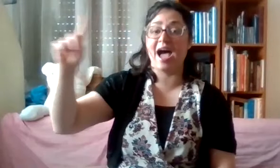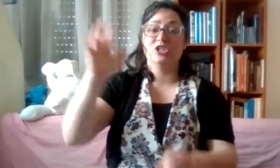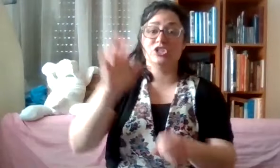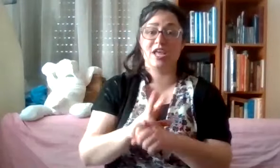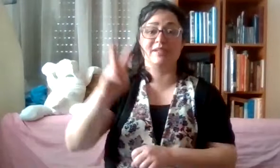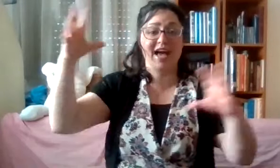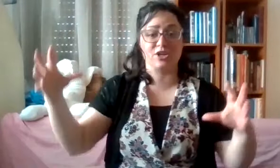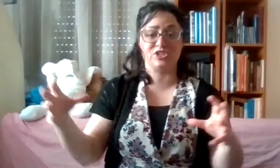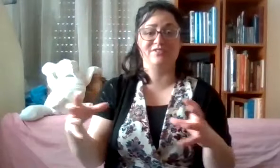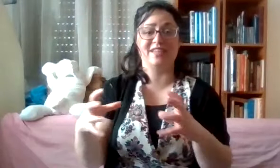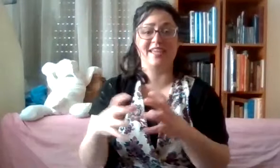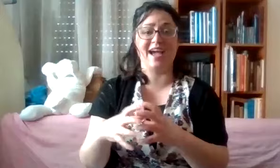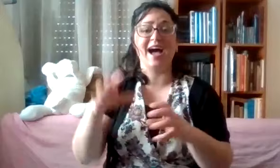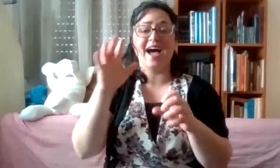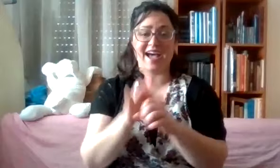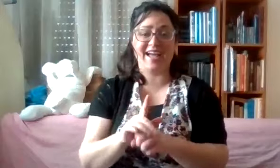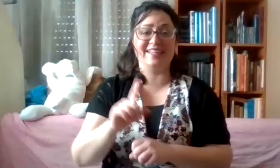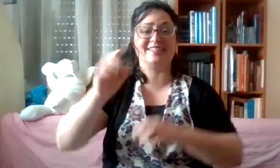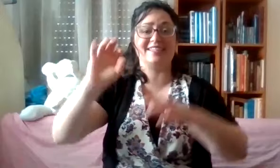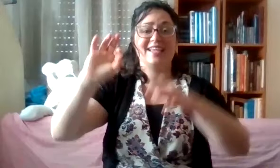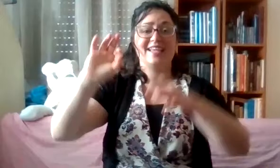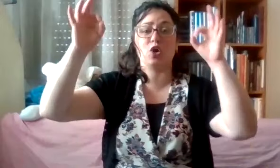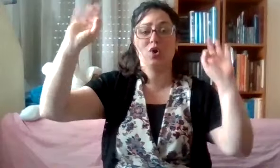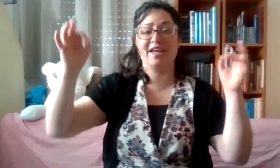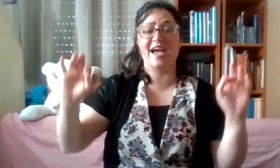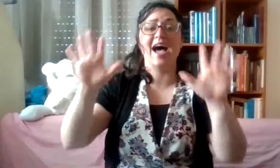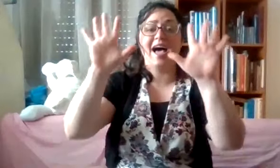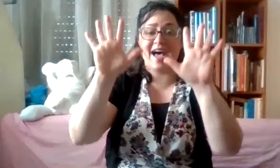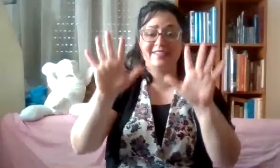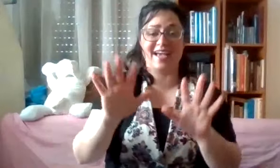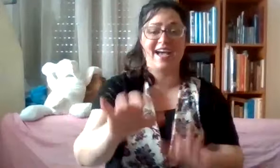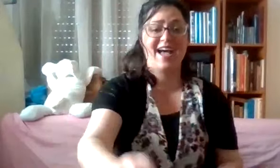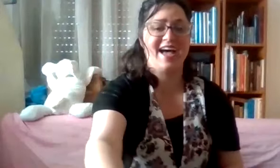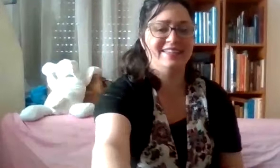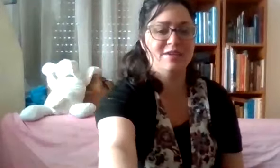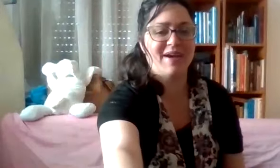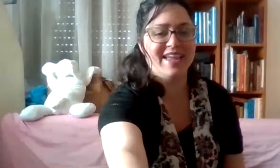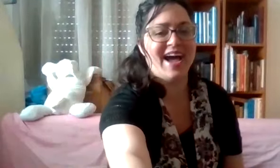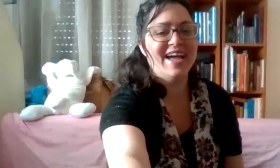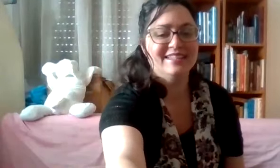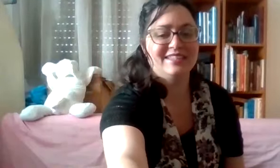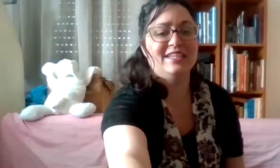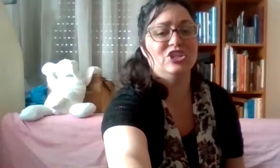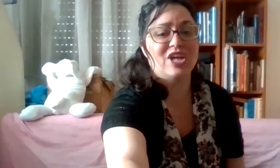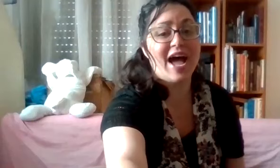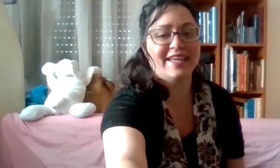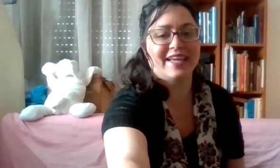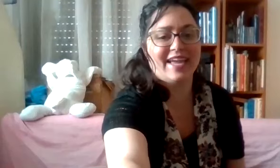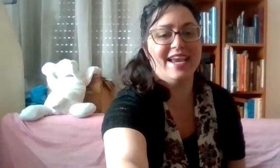שני מסר שבתאיה. אחד עשר כוכביה. עשרה דבריה. תשעה ערכי